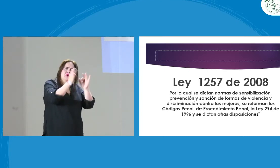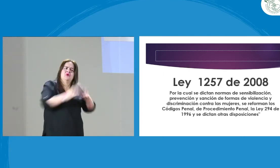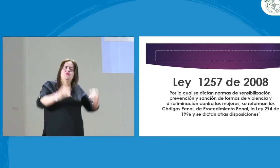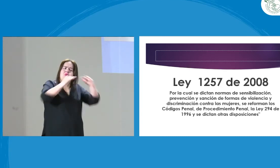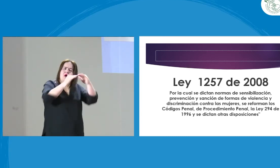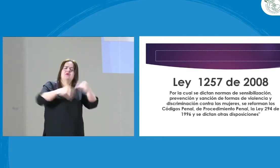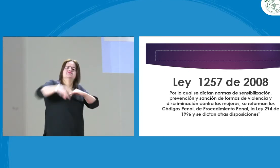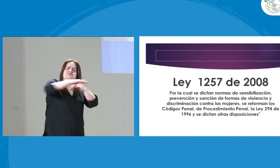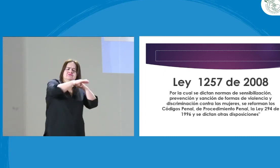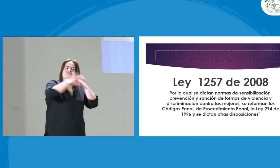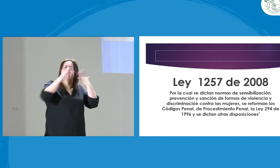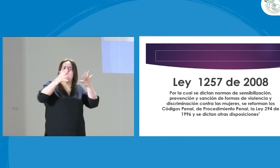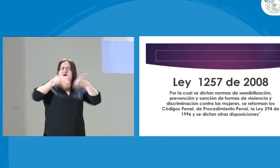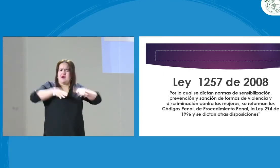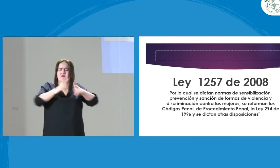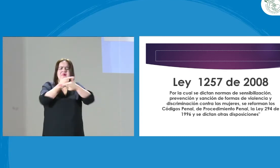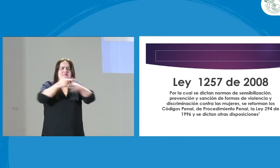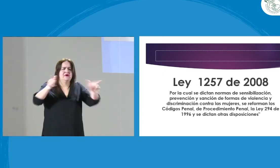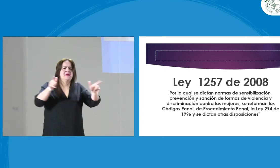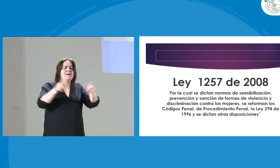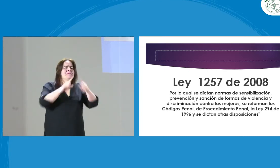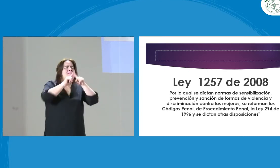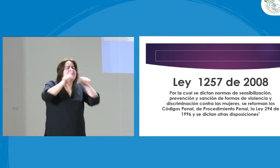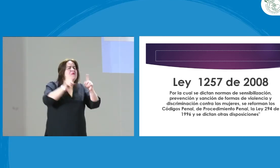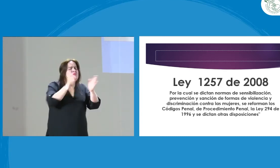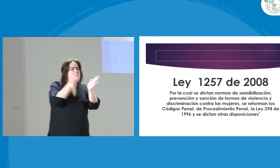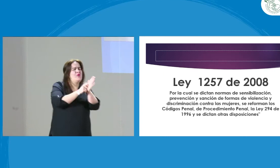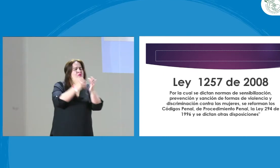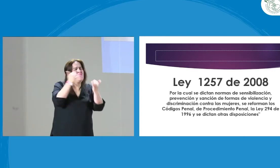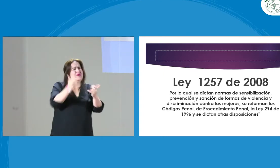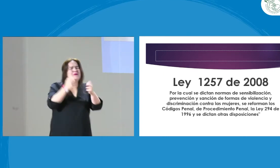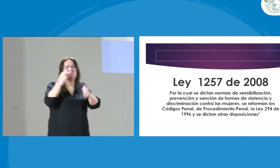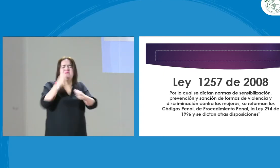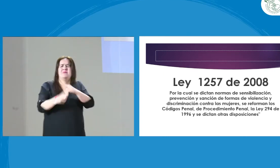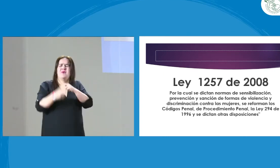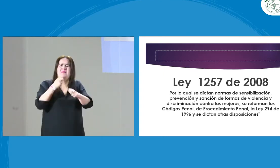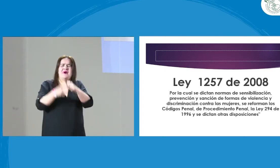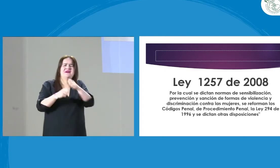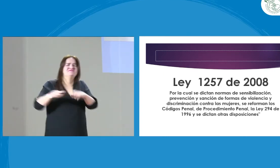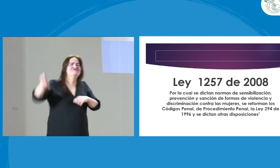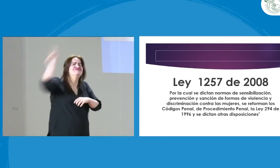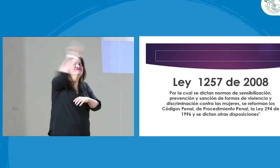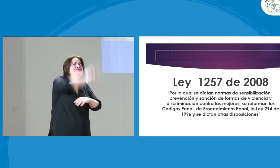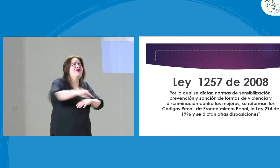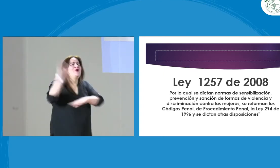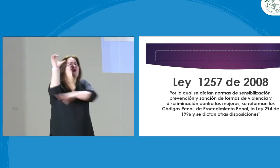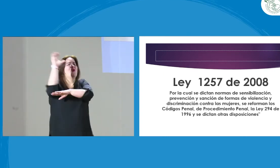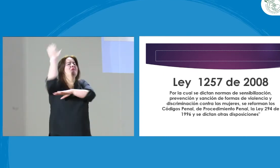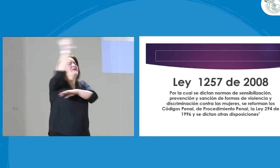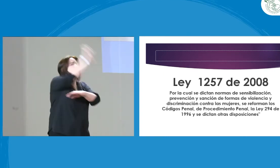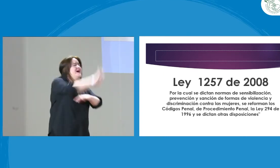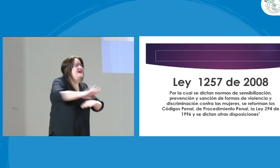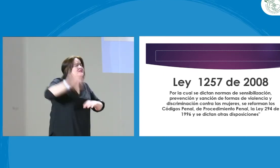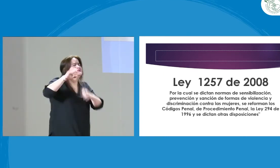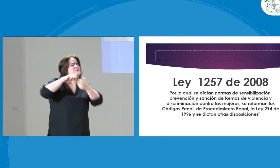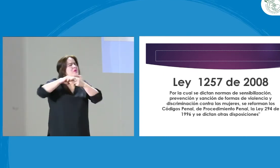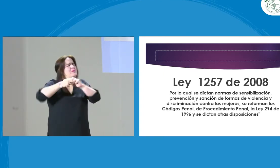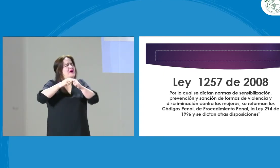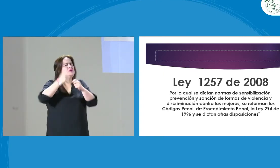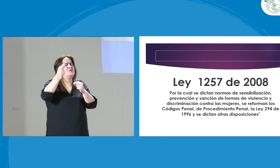entonces, este artículo dice que, en efecto, toda persona que nazca en esta nación tiene la libertad de expresión. ¿Pero qué pasa en